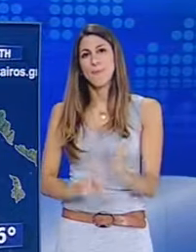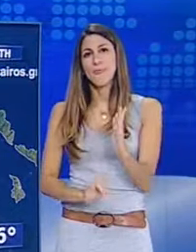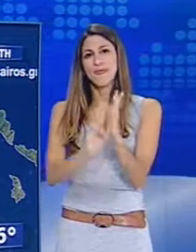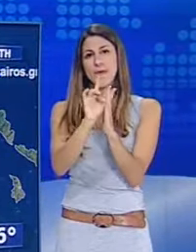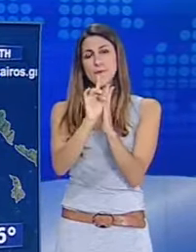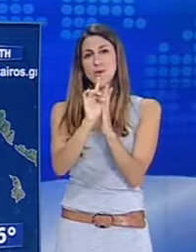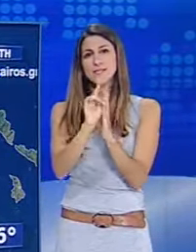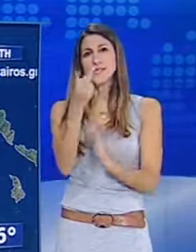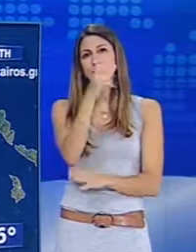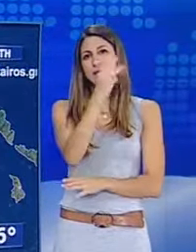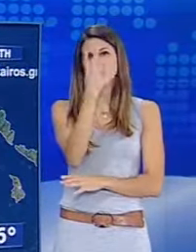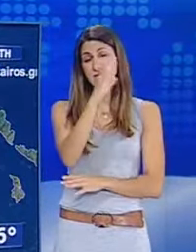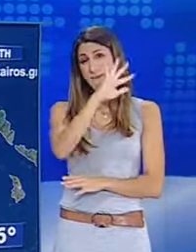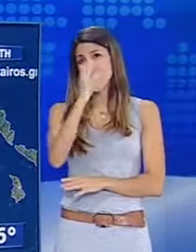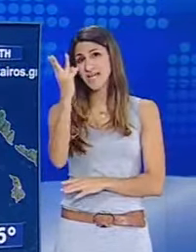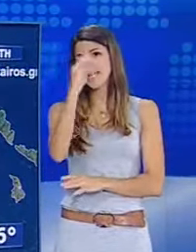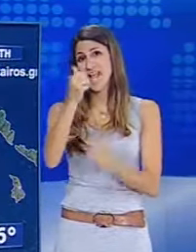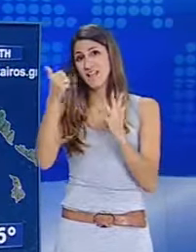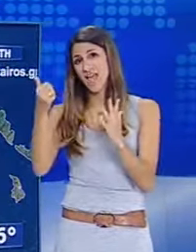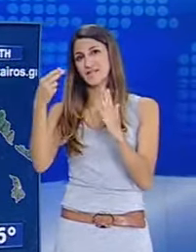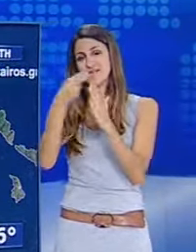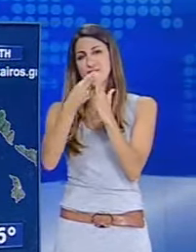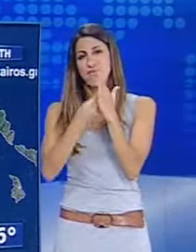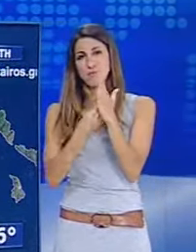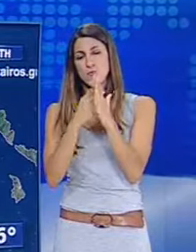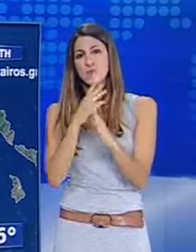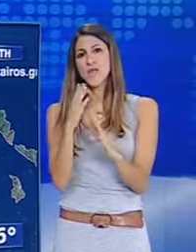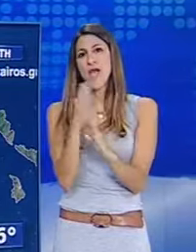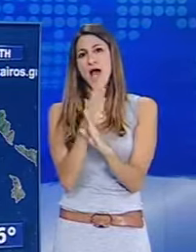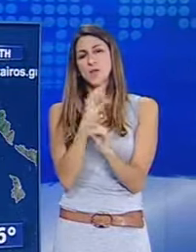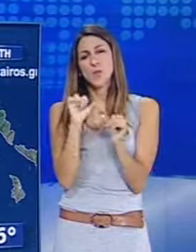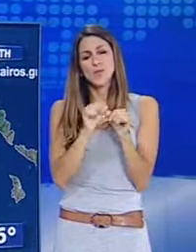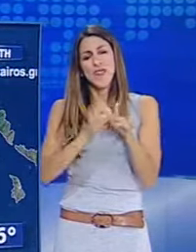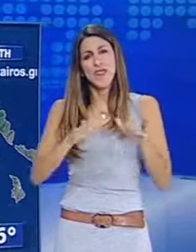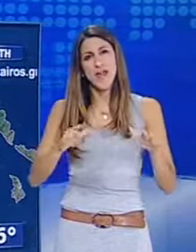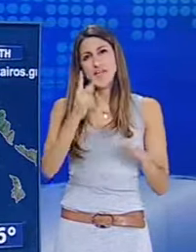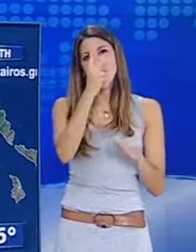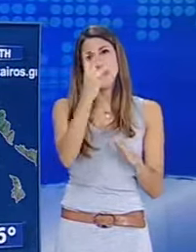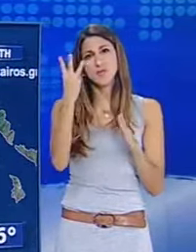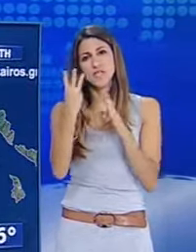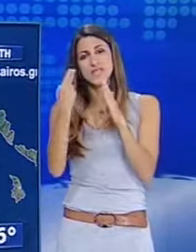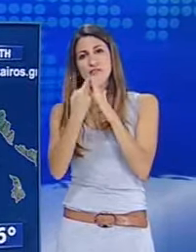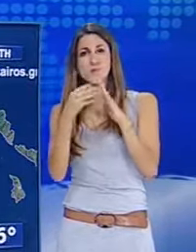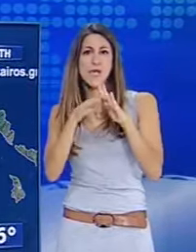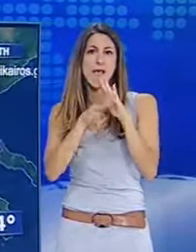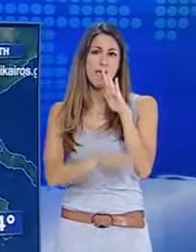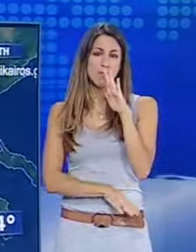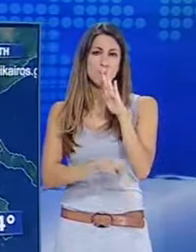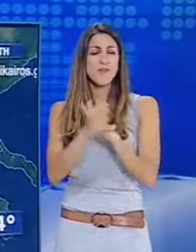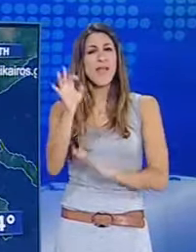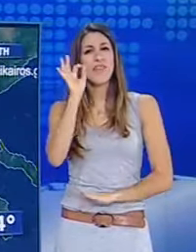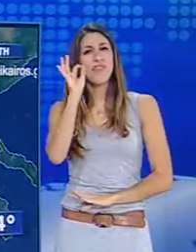θερμοκρασία θα κοιμανθεί από 23 έως 36 βαθμούς Κελσίου. Στα ανατολικά παραθαλάσσια η μέγιστη θα είναι 2 με 3 βαθμούς χαμηλότερη.